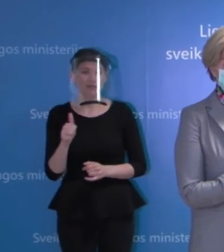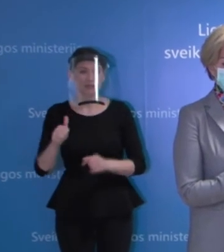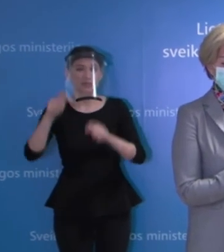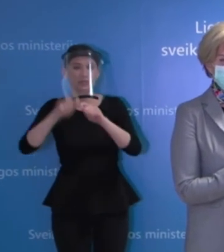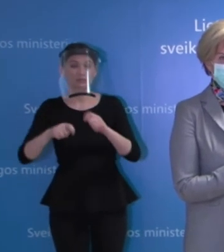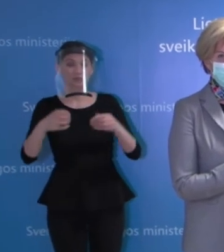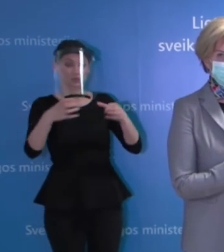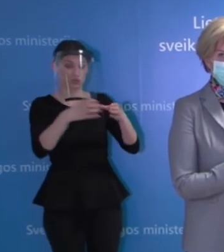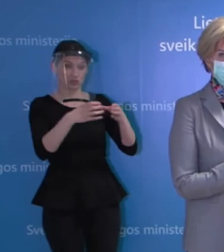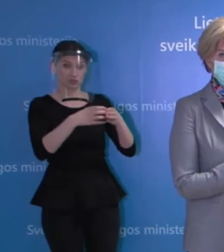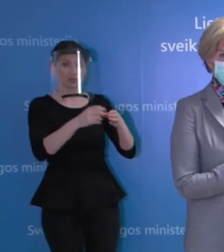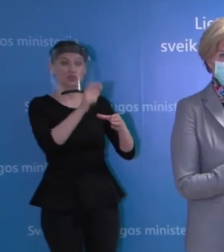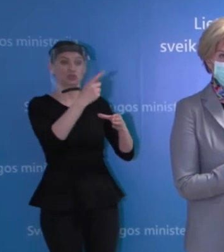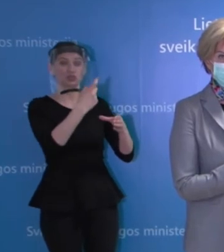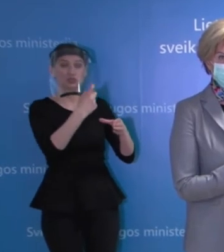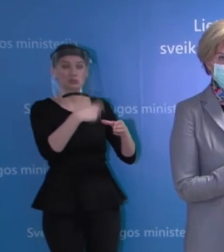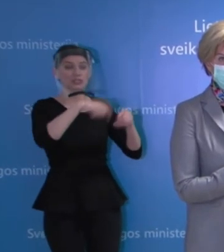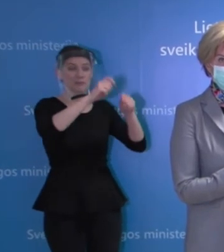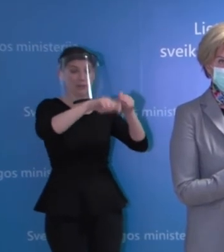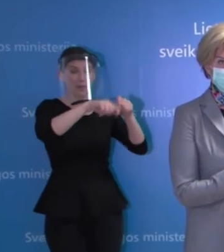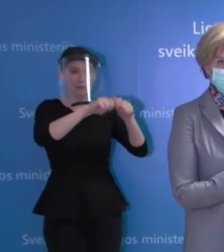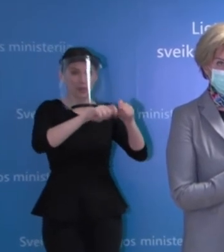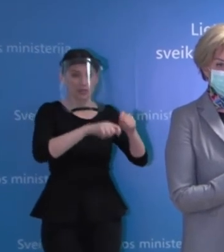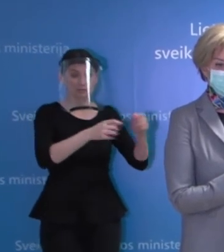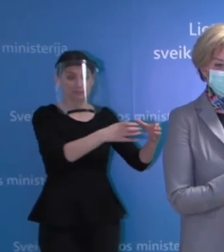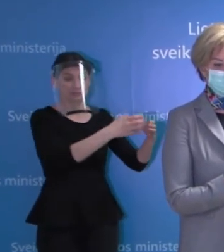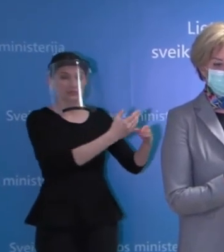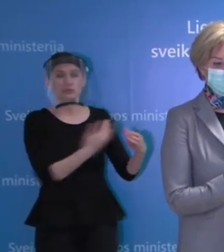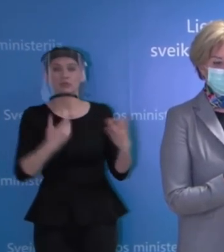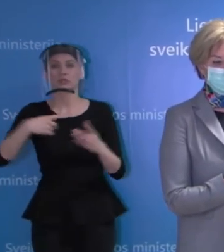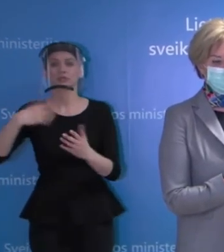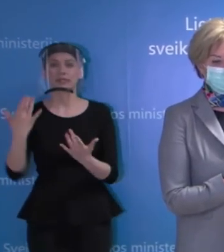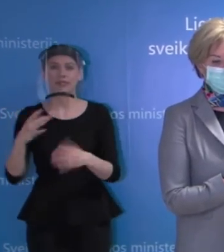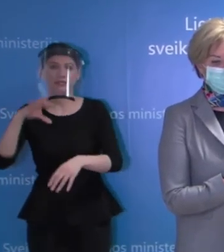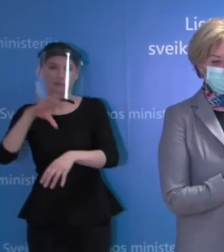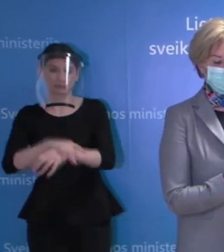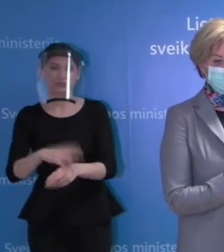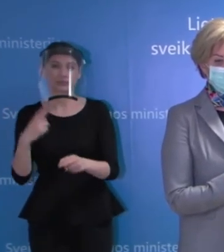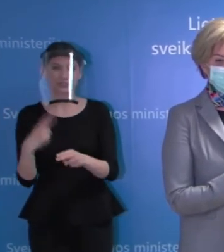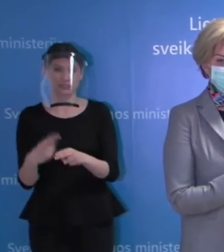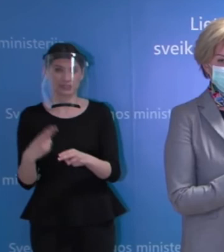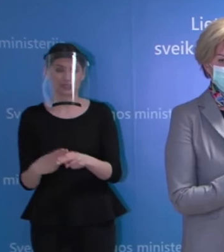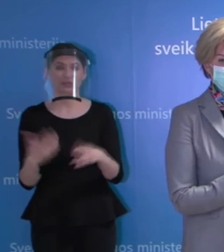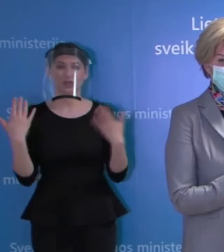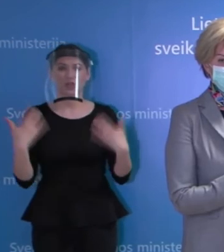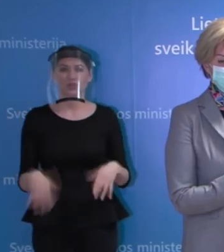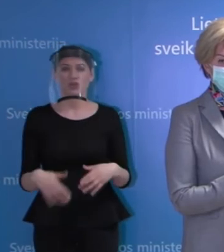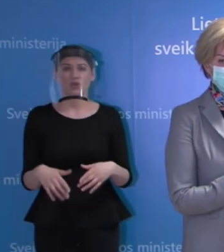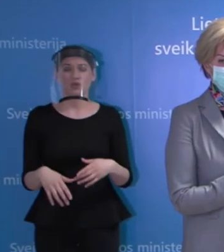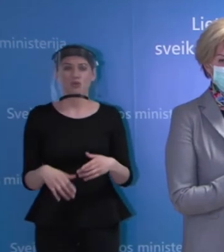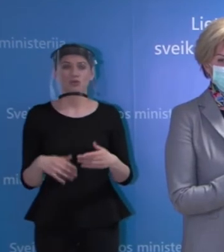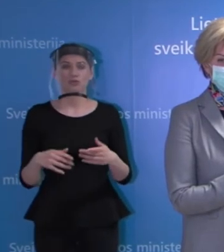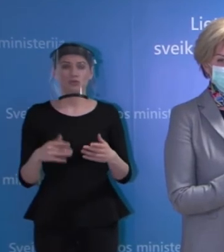mėginių, kurie yra paimti, kiek iš jų yra nustatomi kaip teigiame atveju. Tai šitas skaičius yra jau ilgą laiką ne tik